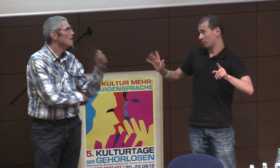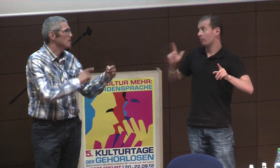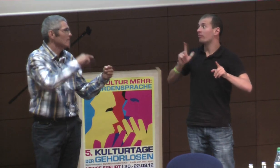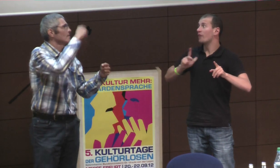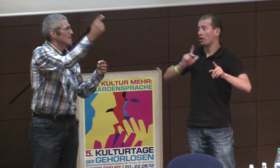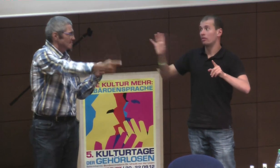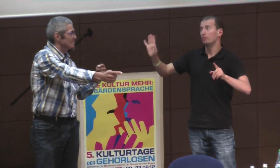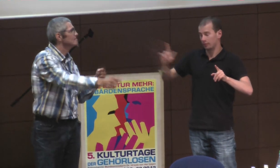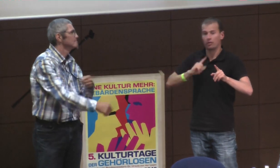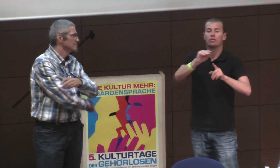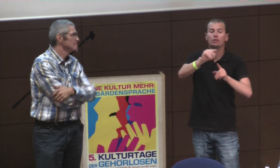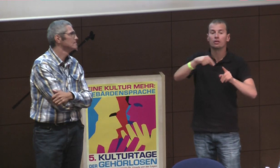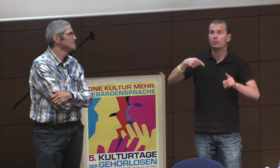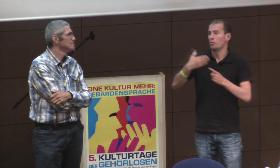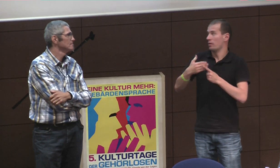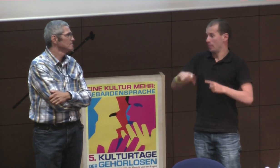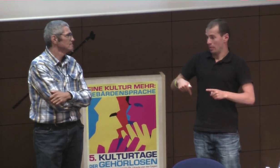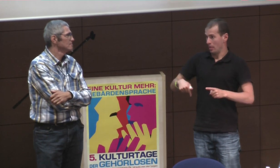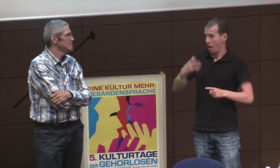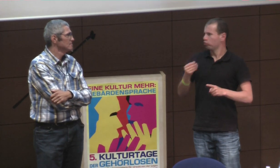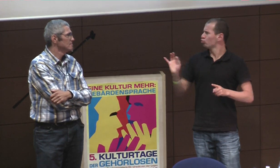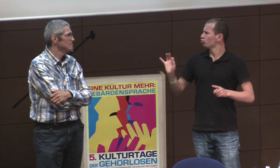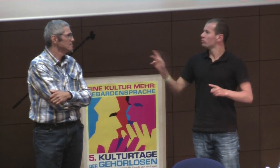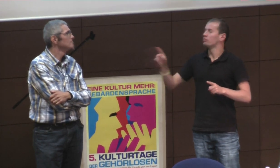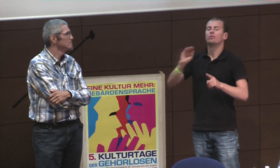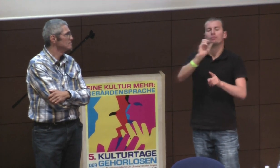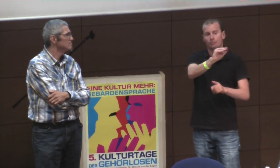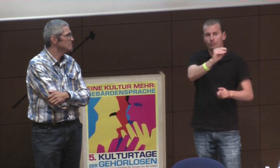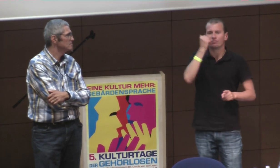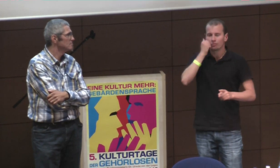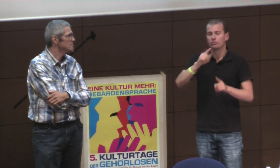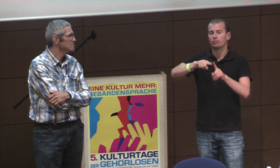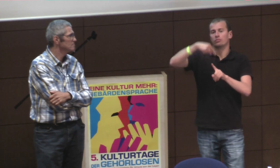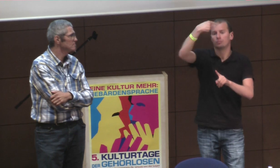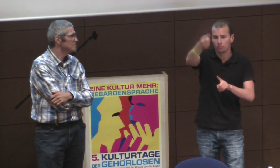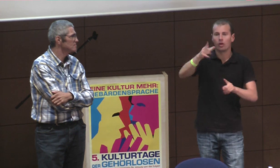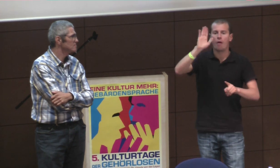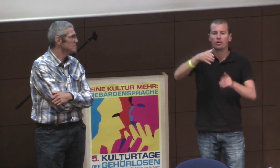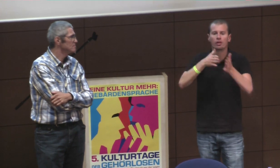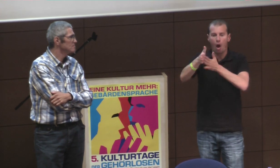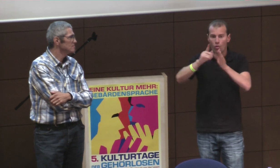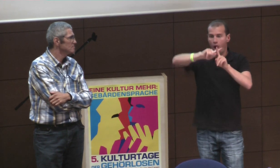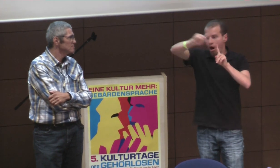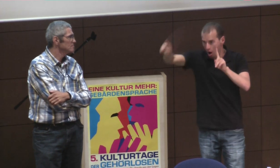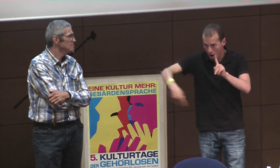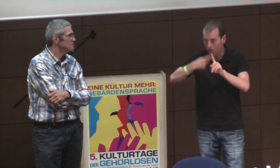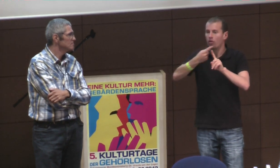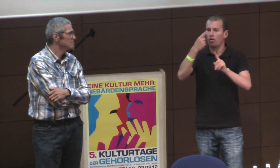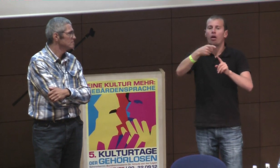man muss dann vielleicht, ein bisschen warten, und sagen, äh, ähm, jetzt im Herbst ist es eine gute Zeit, man dann sagt, okay, irgendwie, ab,